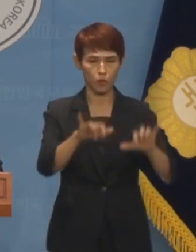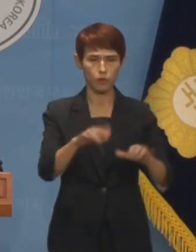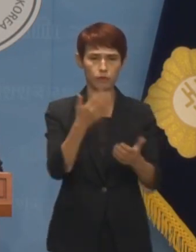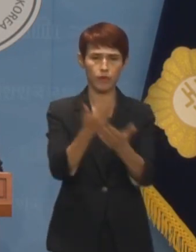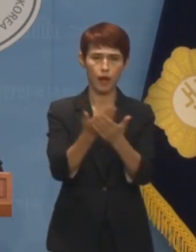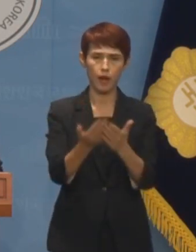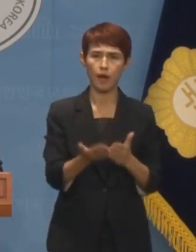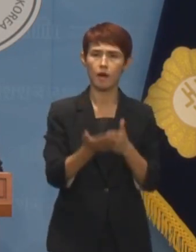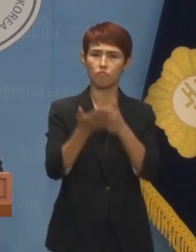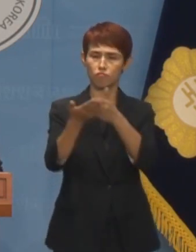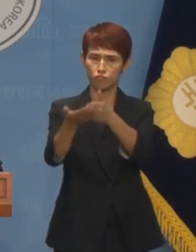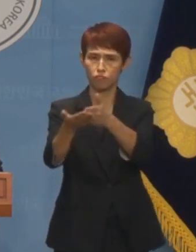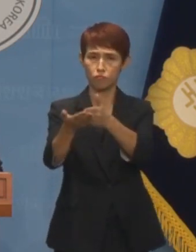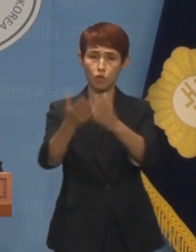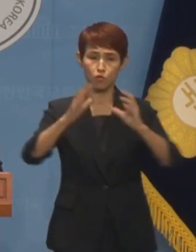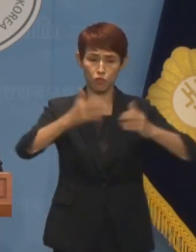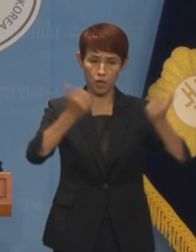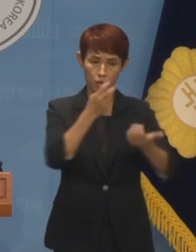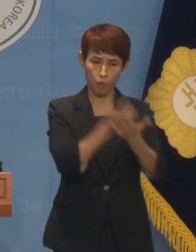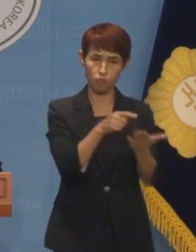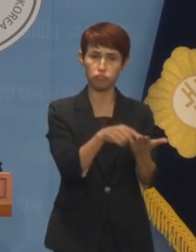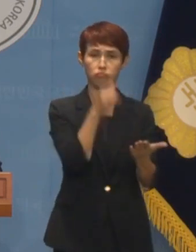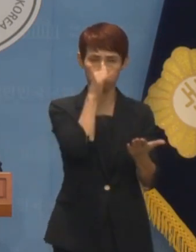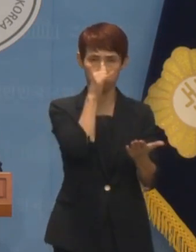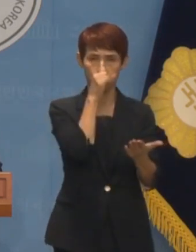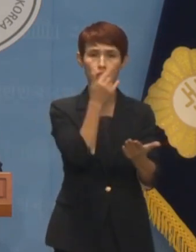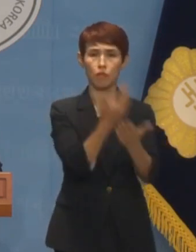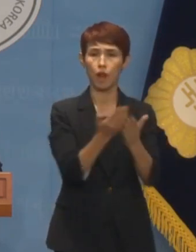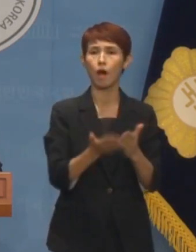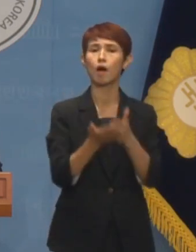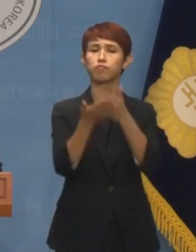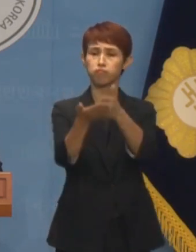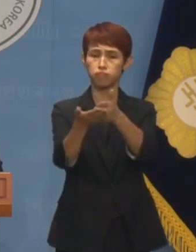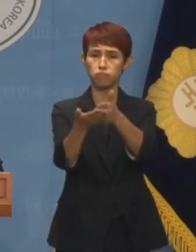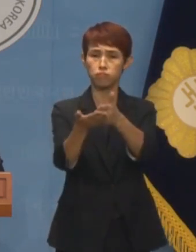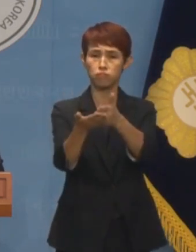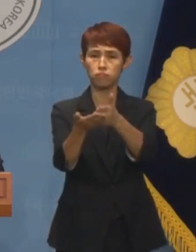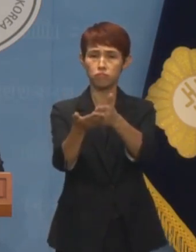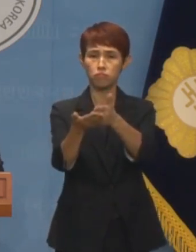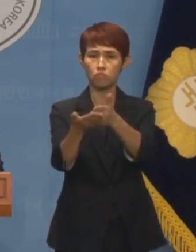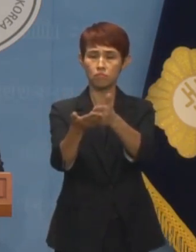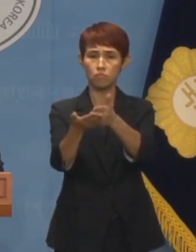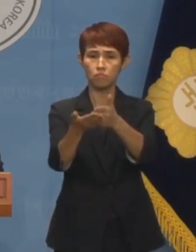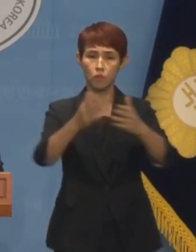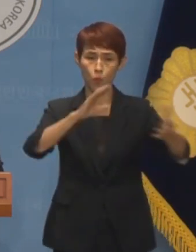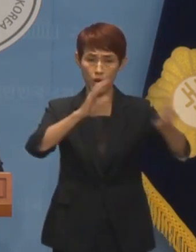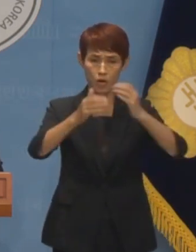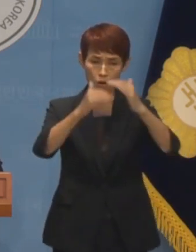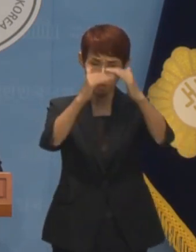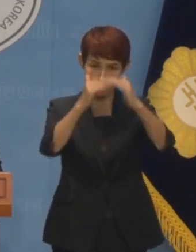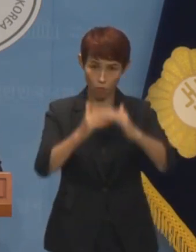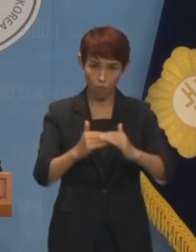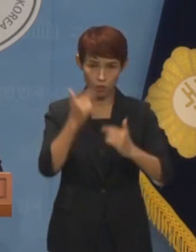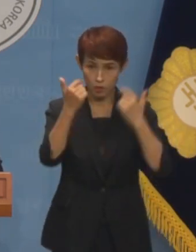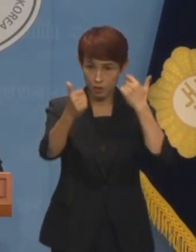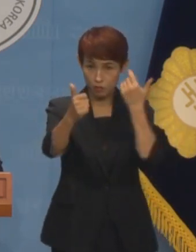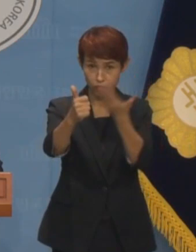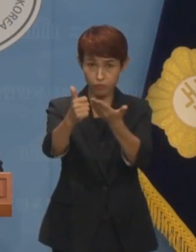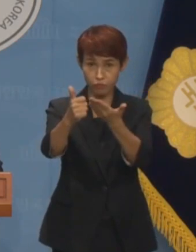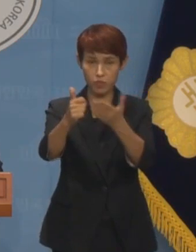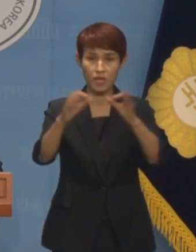국회법과 국회 증언감정법에 따라 적법하게 요구했고 회의 과정에 대해 질의했음에도